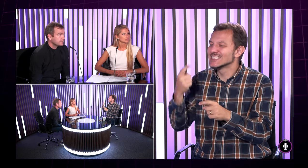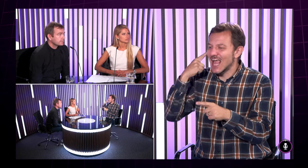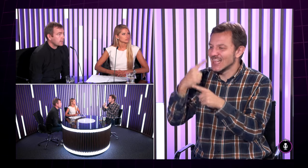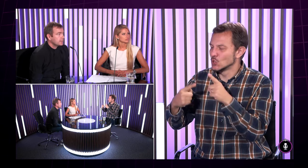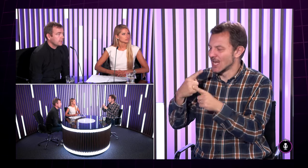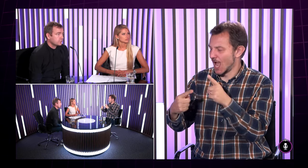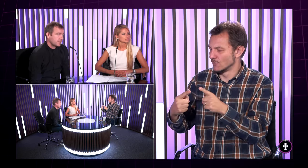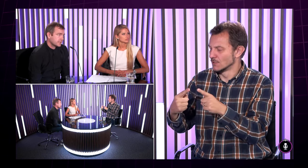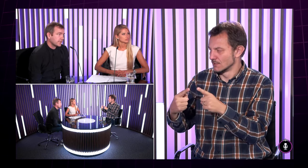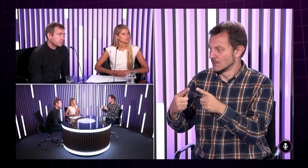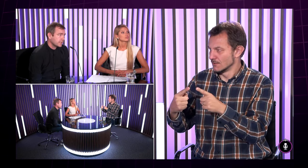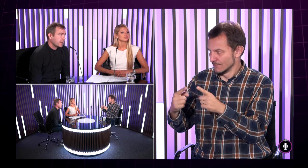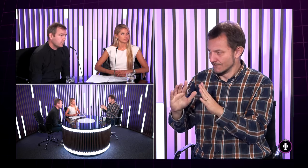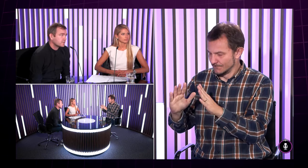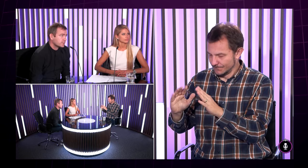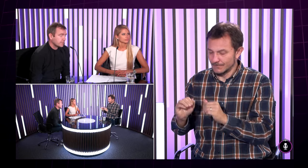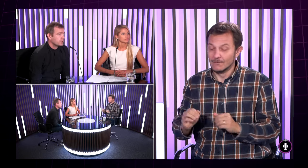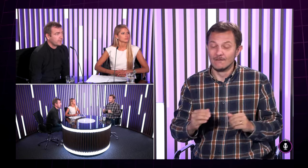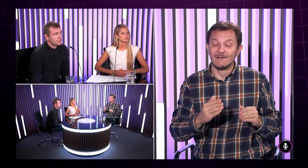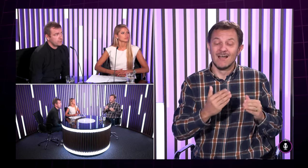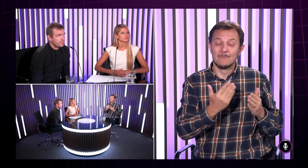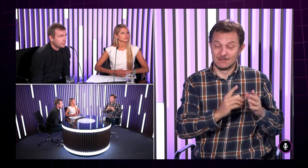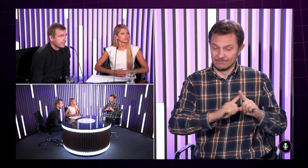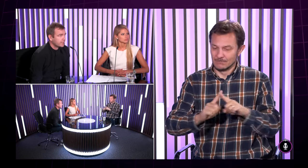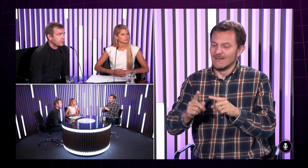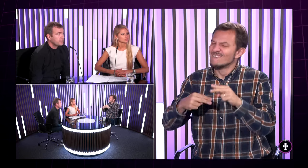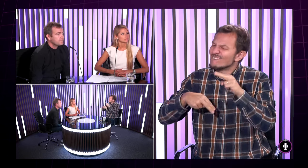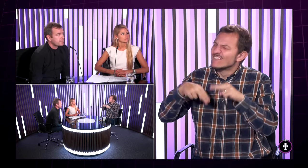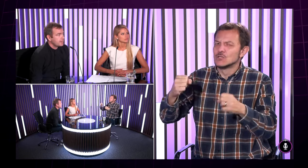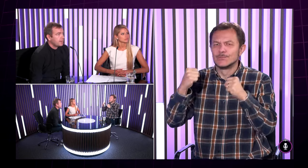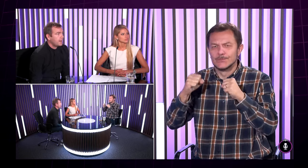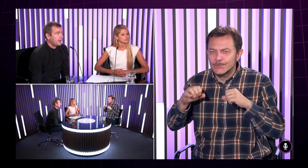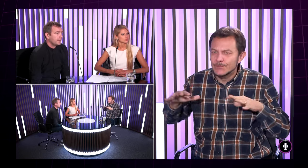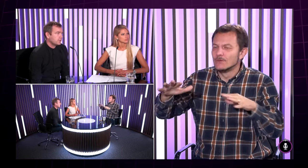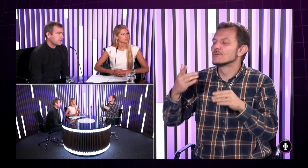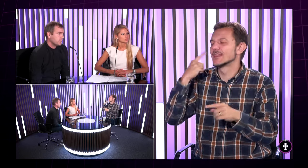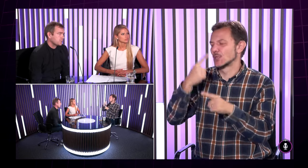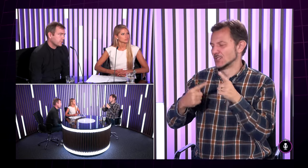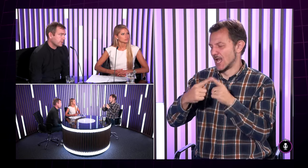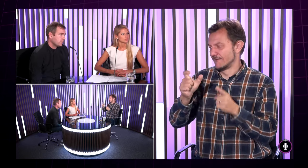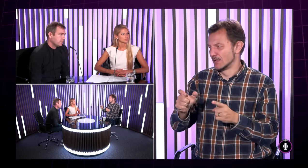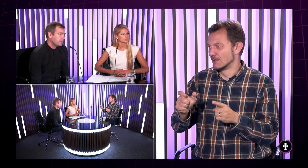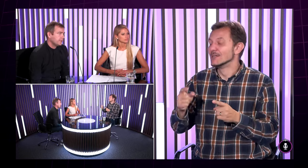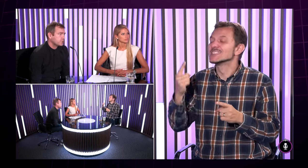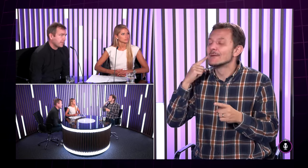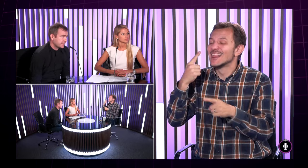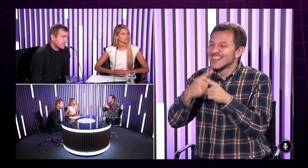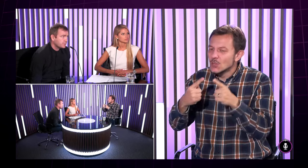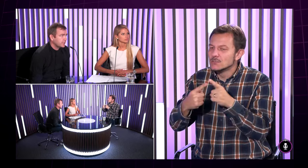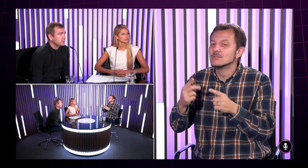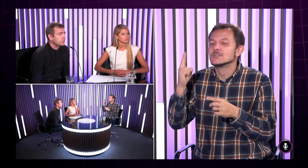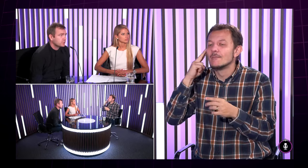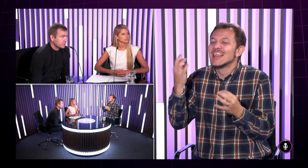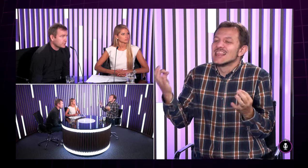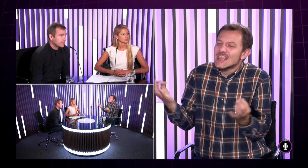je to starecká nedoslýchavosť. podstate to % je tam potom takéto. A naozaj môžeme ešte povedať, že najviac